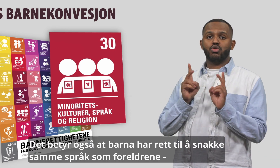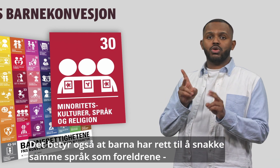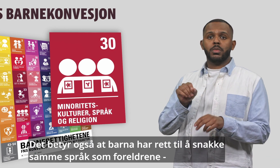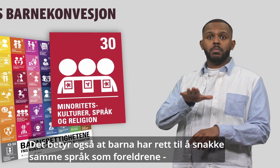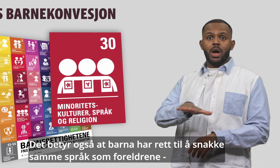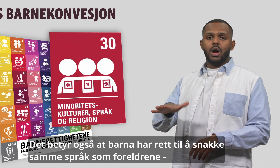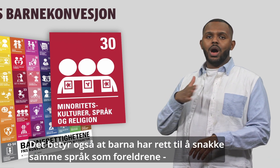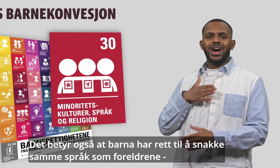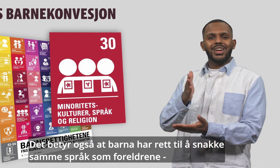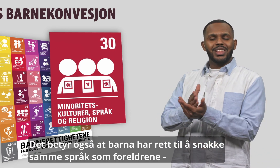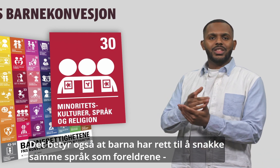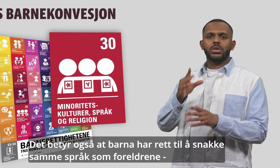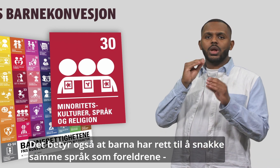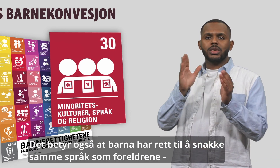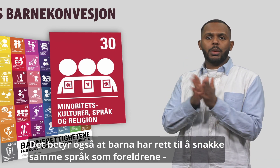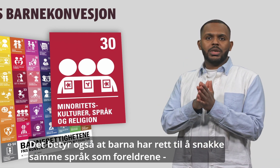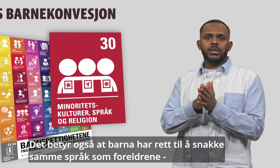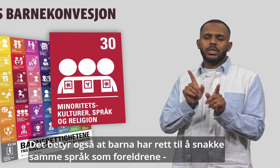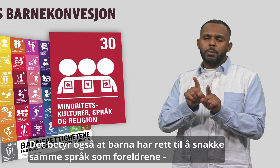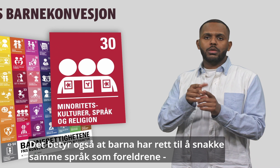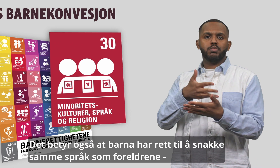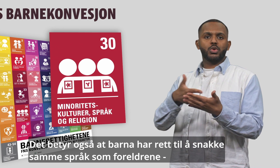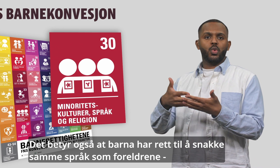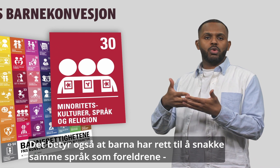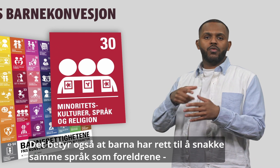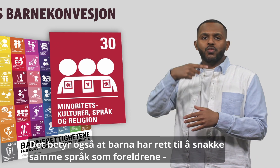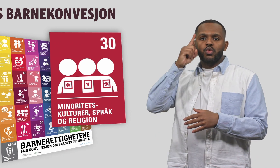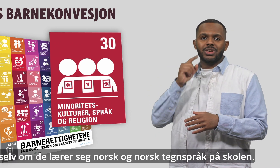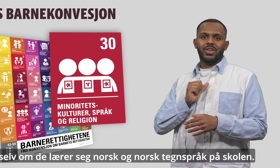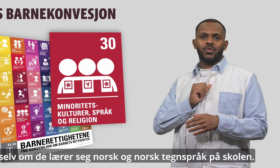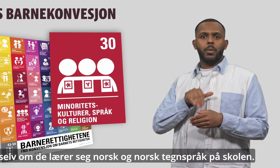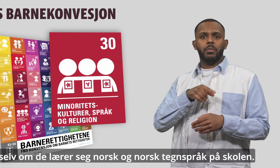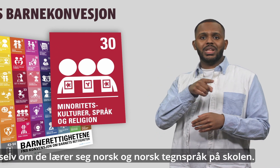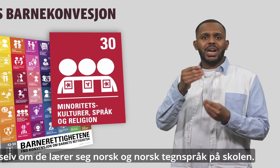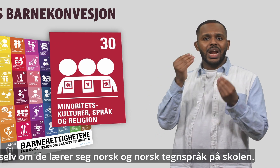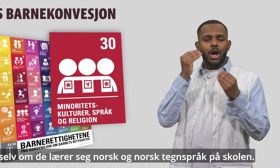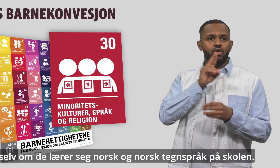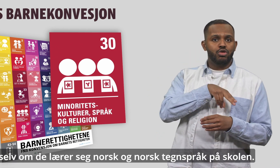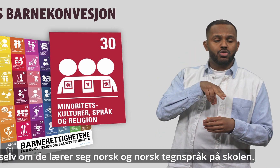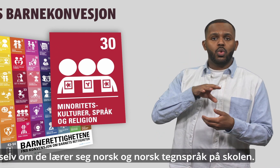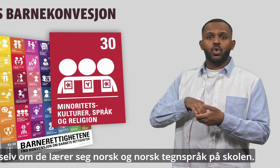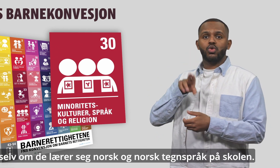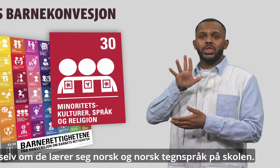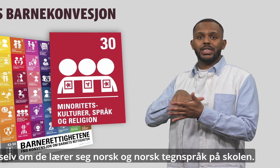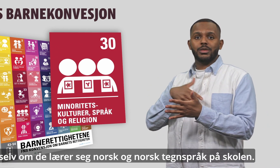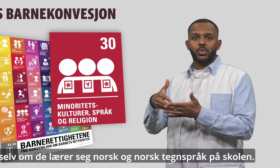Det betyr også at barn har rett til å snakke samme språk som foreldrene, selv om de lærer seg norsk og norsk tegnspråk på skolen.